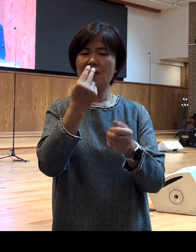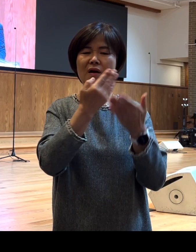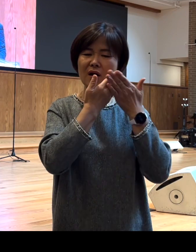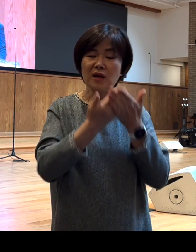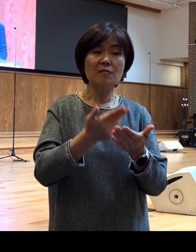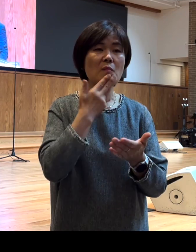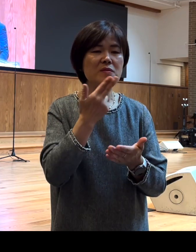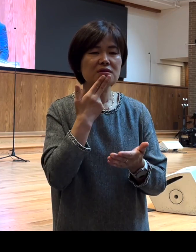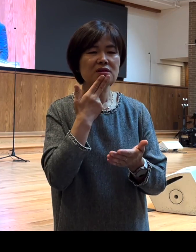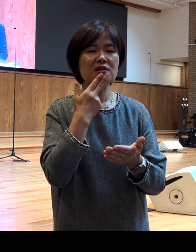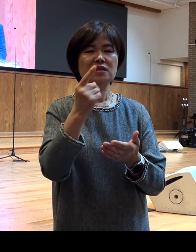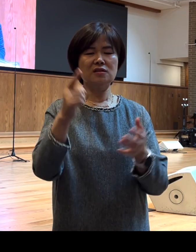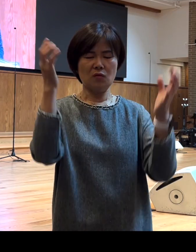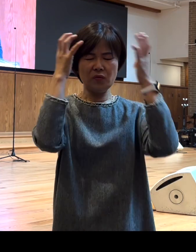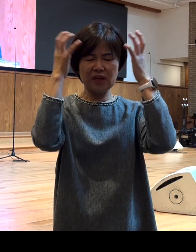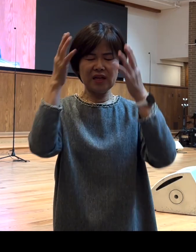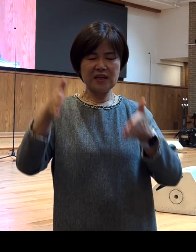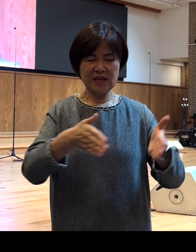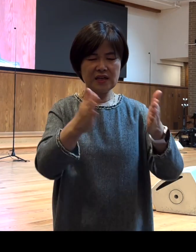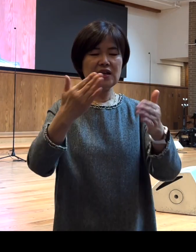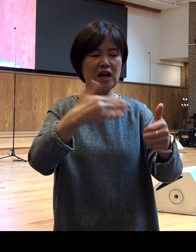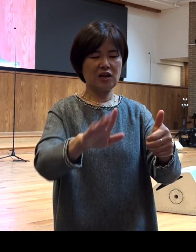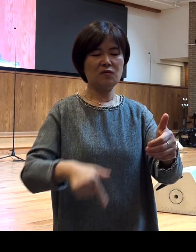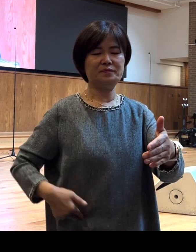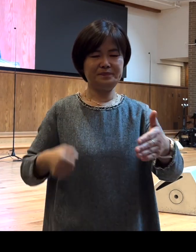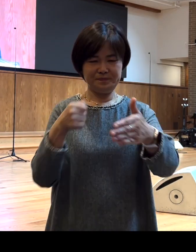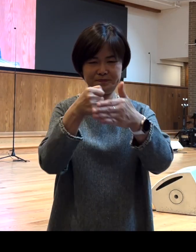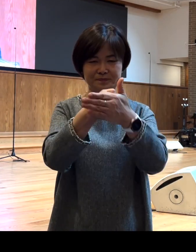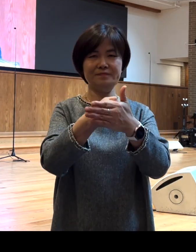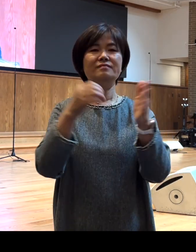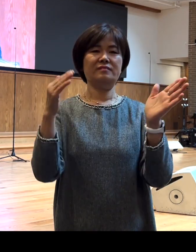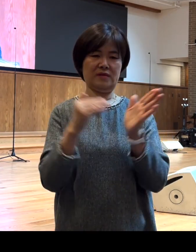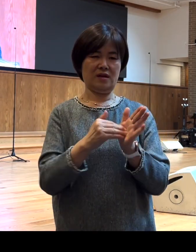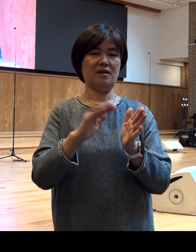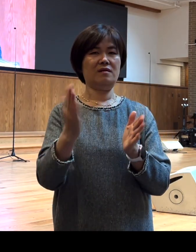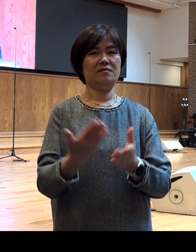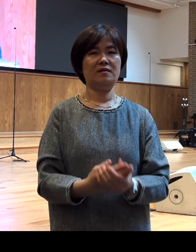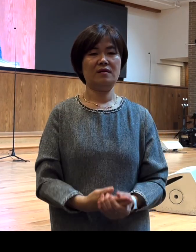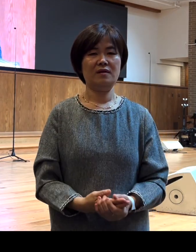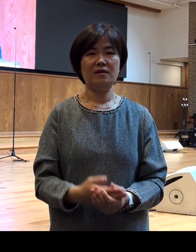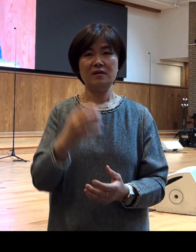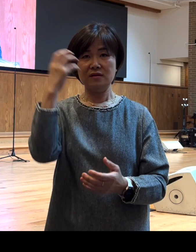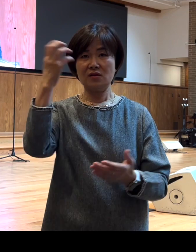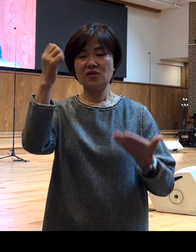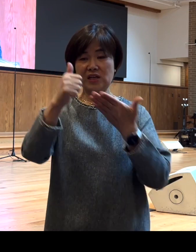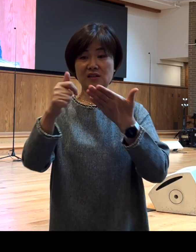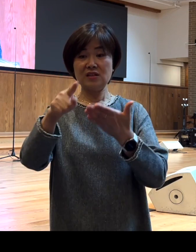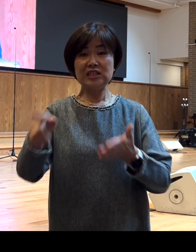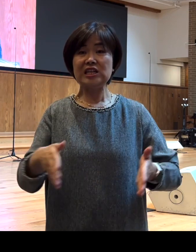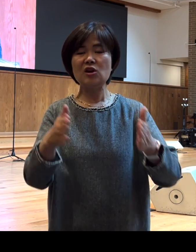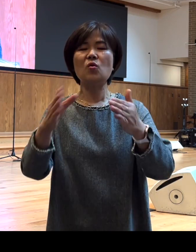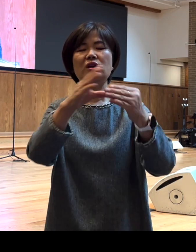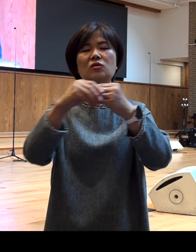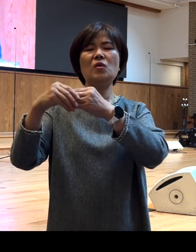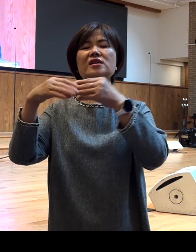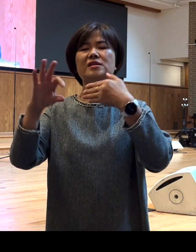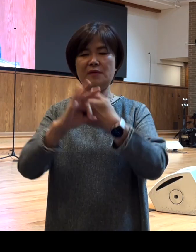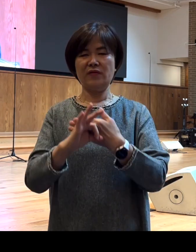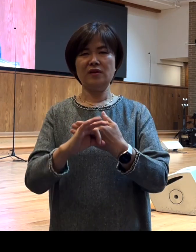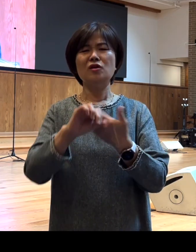그 고난의 길을 가기로 결단한 것입니다 성령께서 그 길로 인도하시면 그 길이 죽음의 길인 것